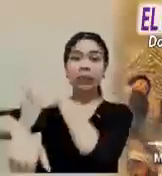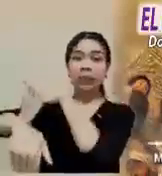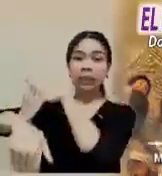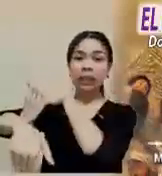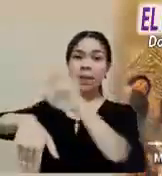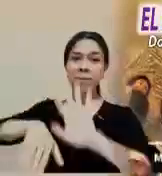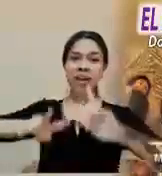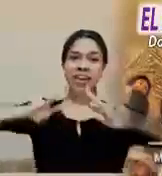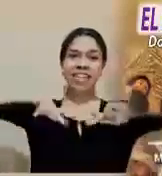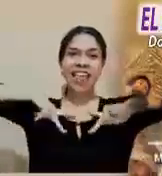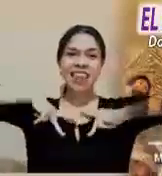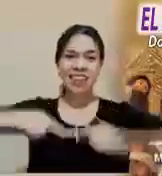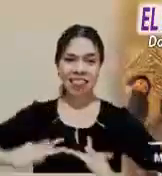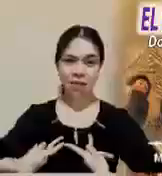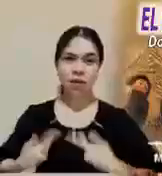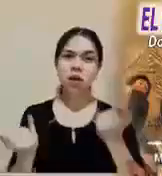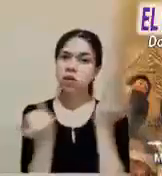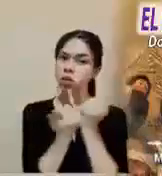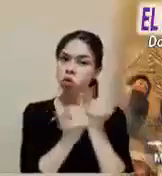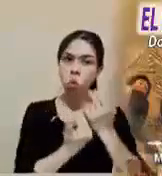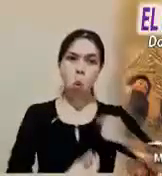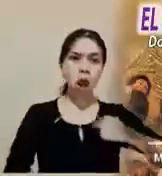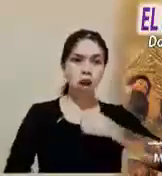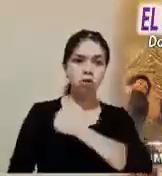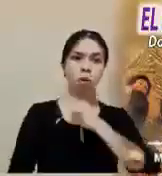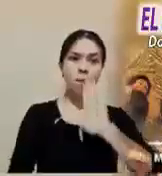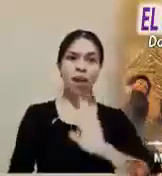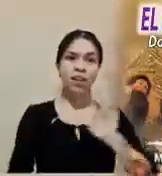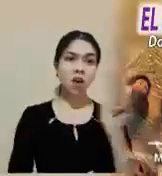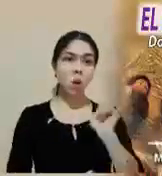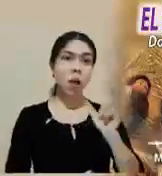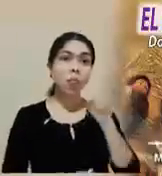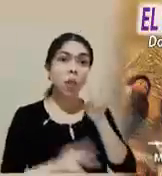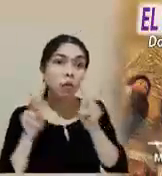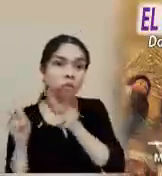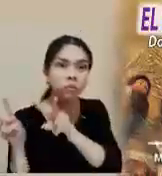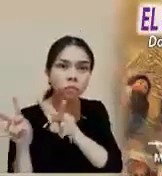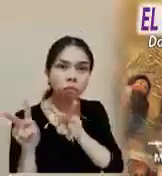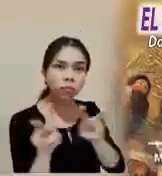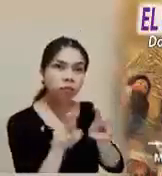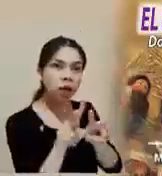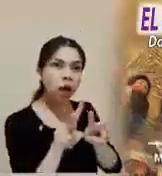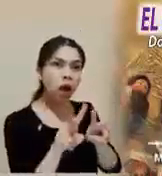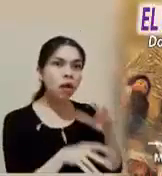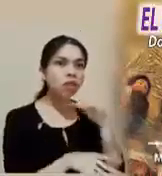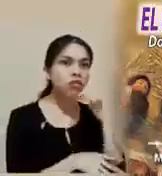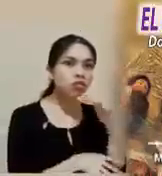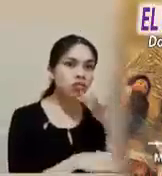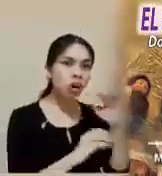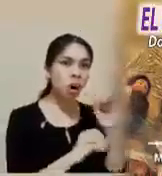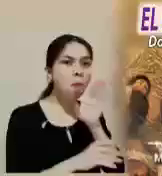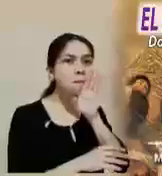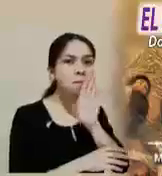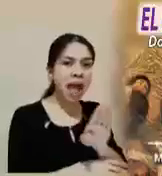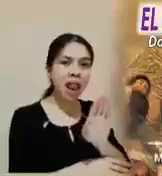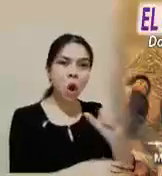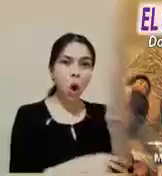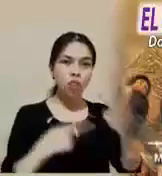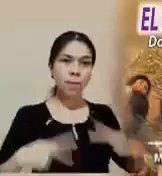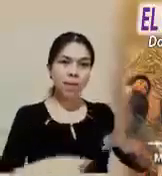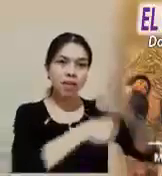somos capaces de luchar contra la injusticia y la corrupción que condena al inocente y al desamparado.